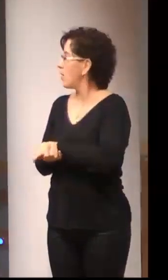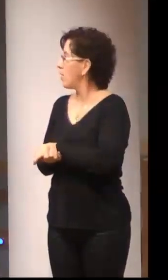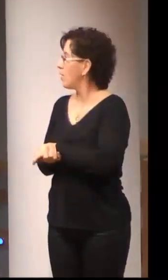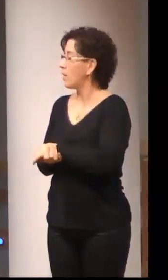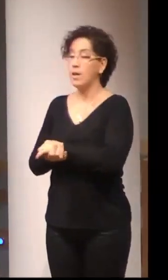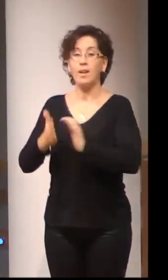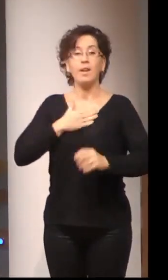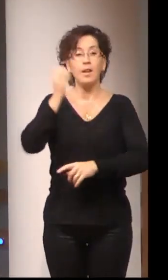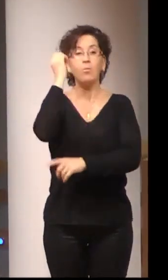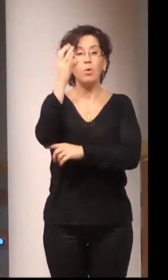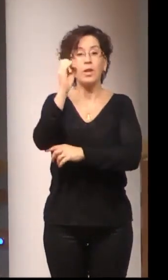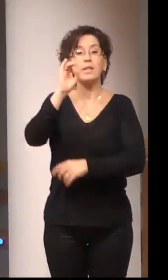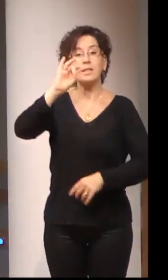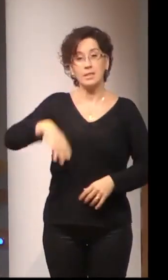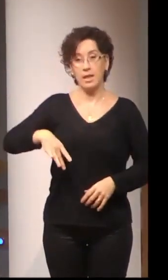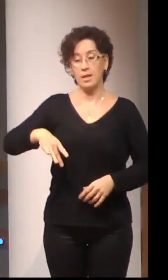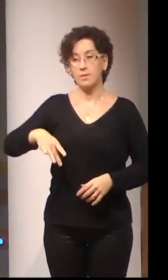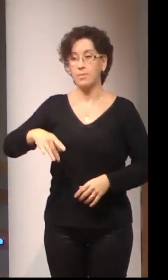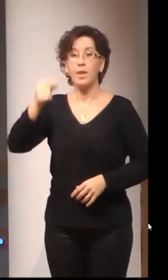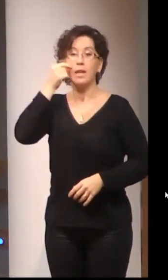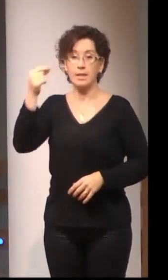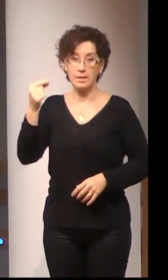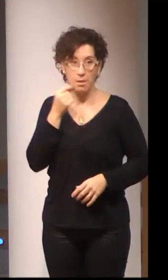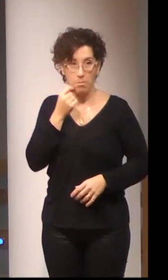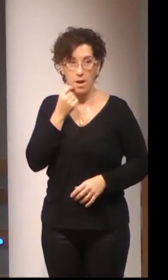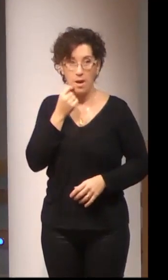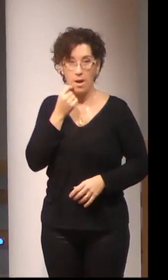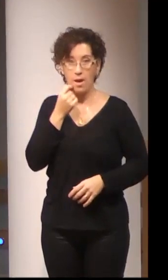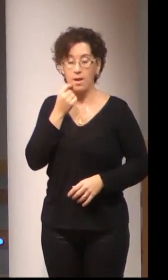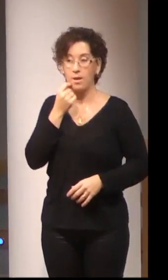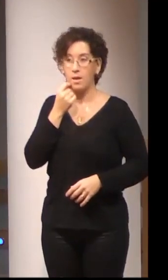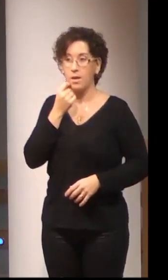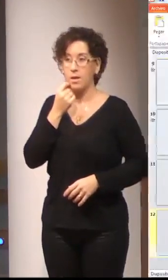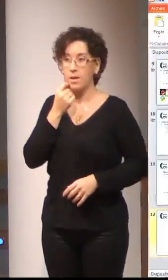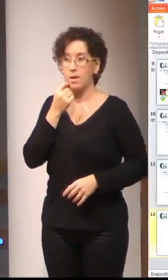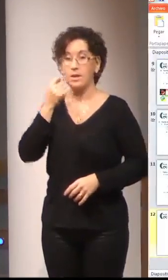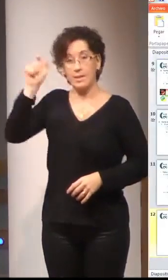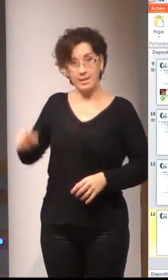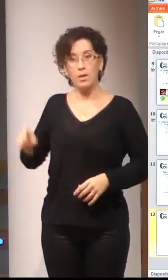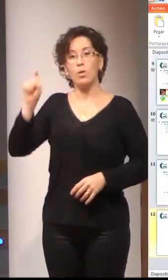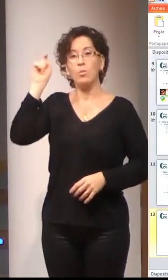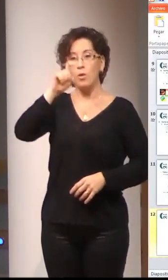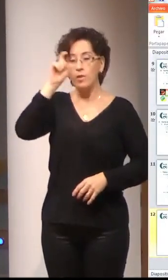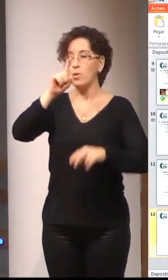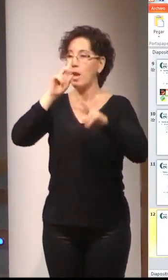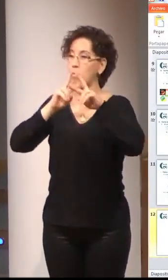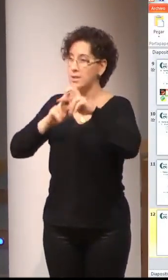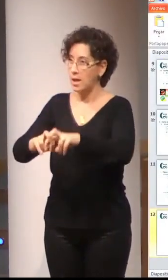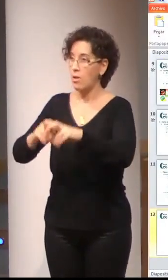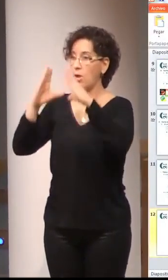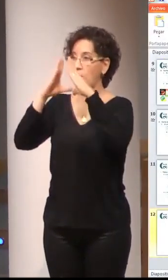Nostras ponentes van a ser Gemma Bárbara Altimira, que é profesora e investigadora da